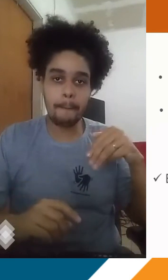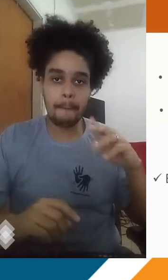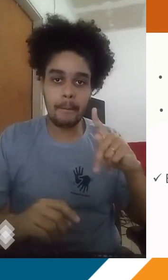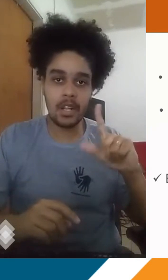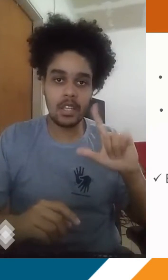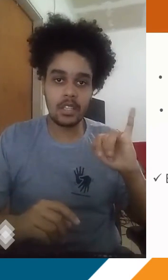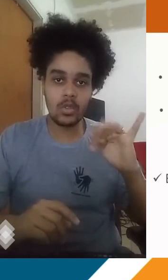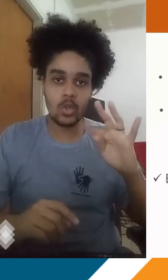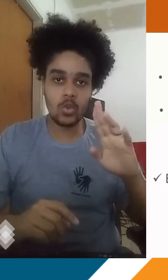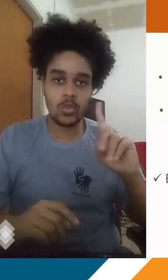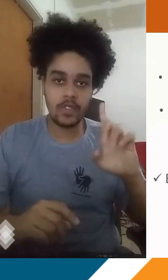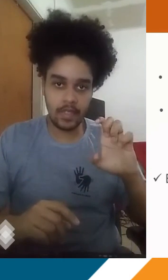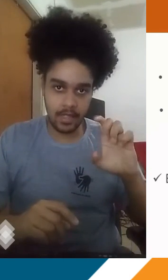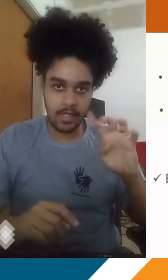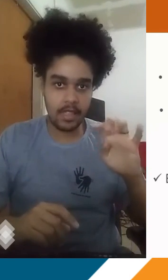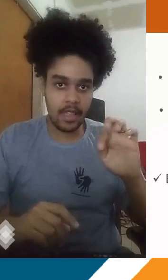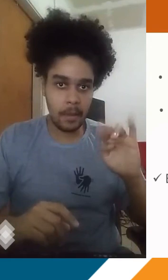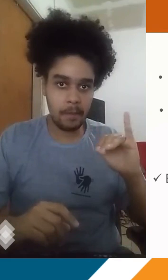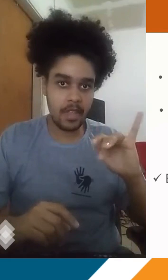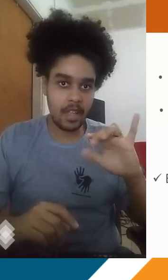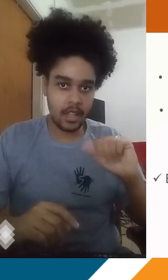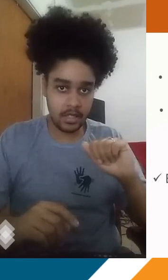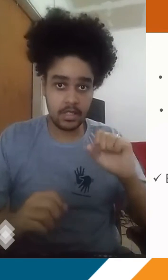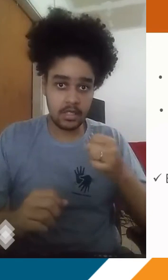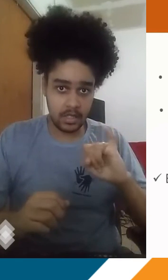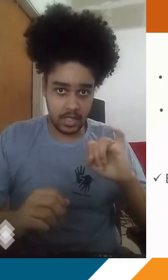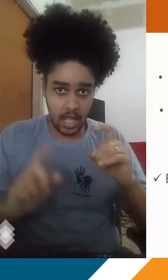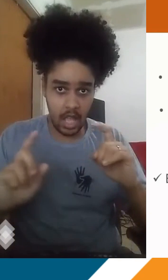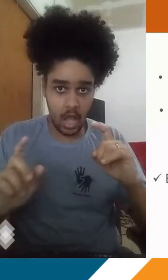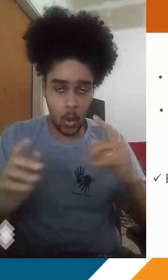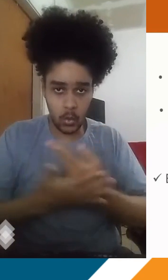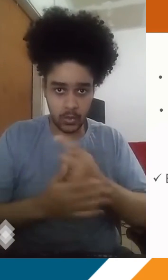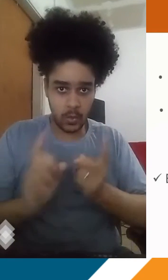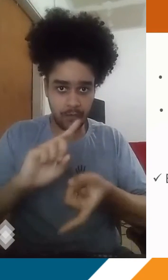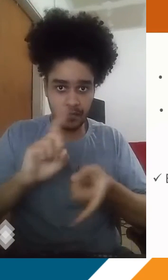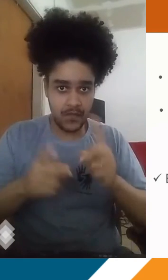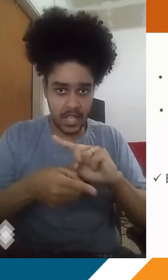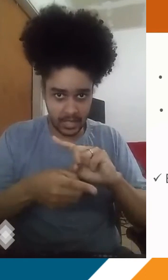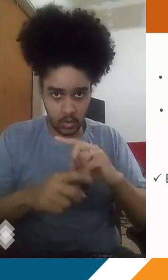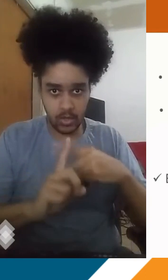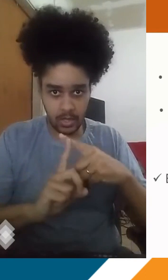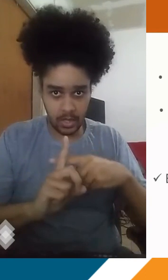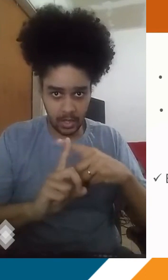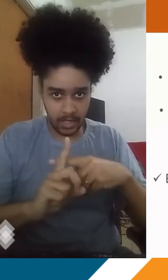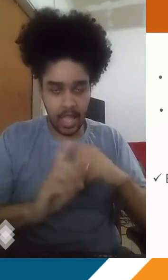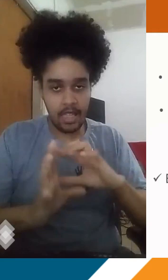é muito alta. Isso é o que a gente chama de amplitude térmica, que também vai favorecer a inversão térmica. Se,